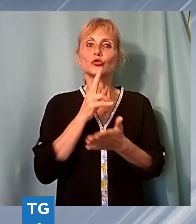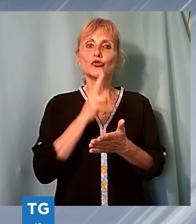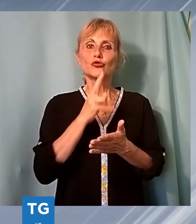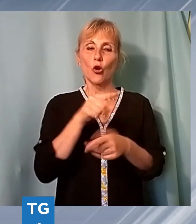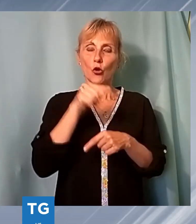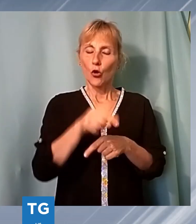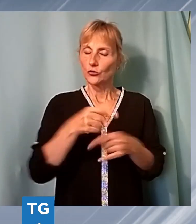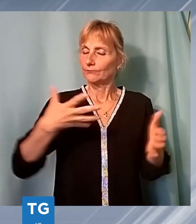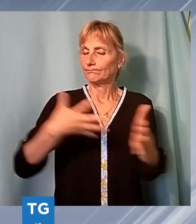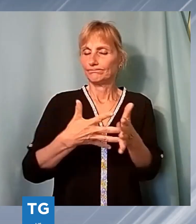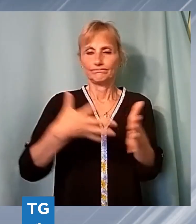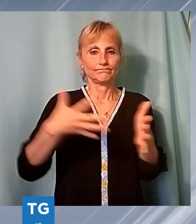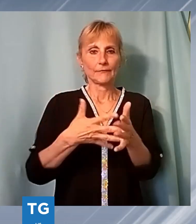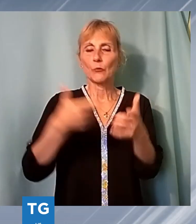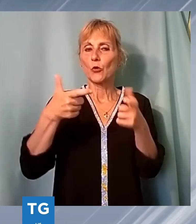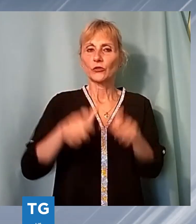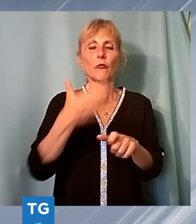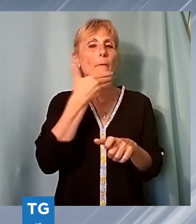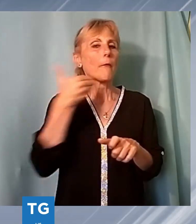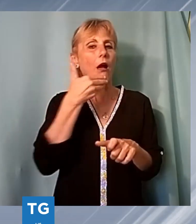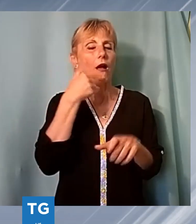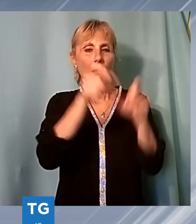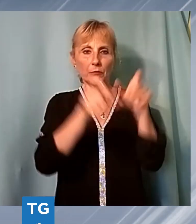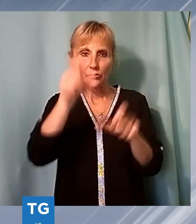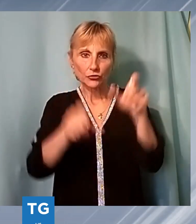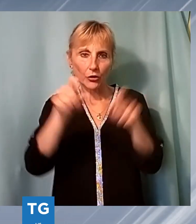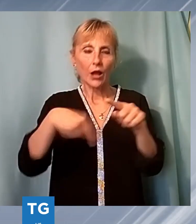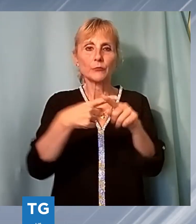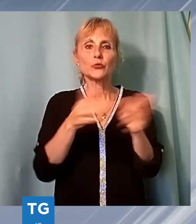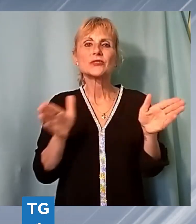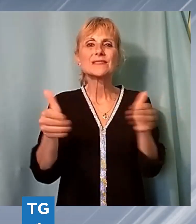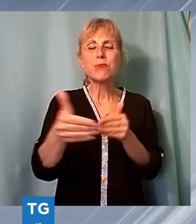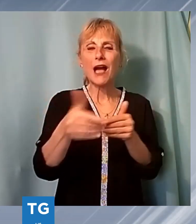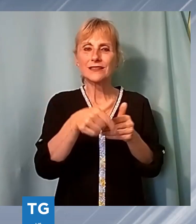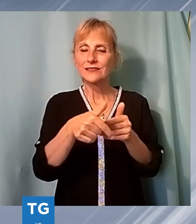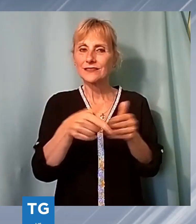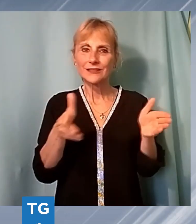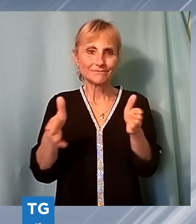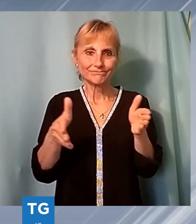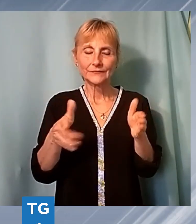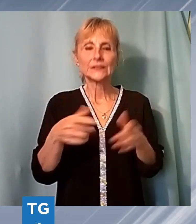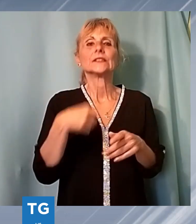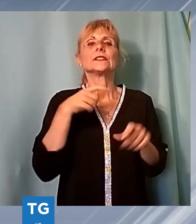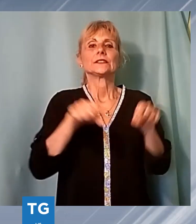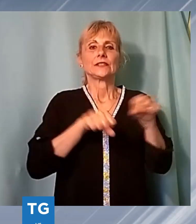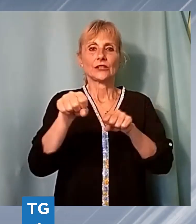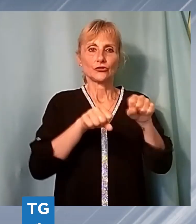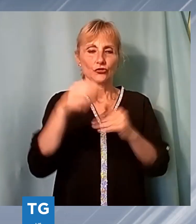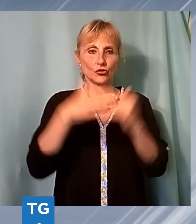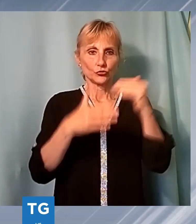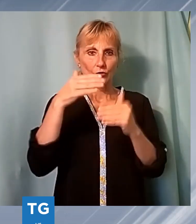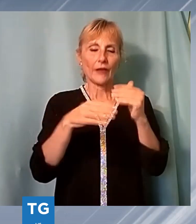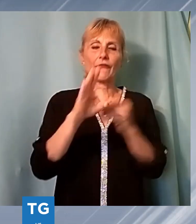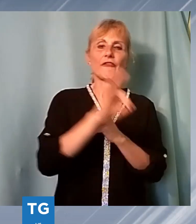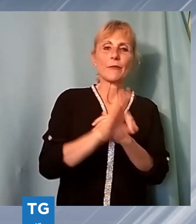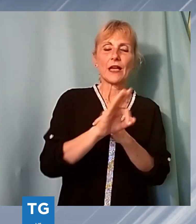spazi. La carenza di medici era già stata quantificata alcune settimane fa dalla direttrice della struttura Fabiana Frosini in almeno